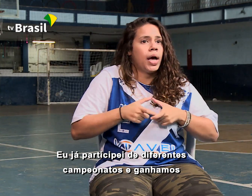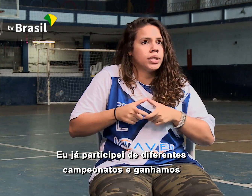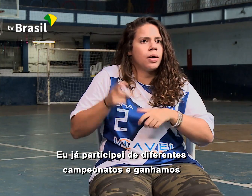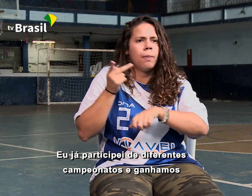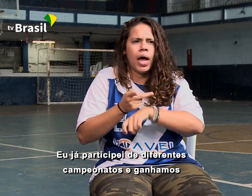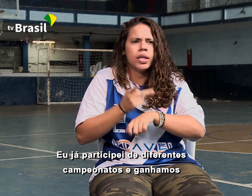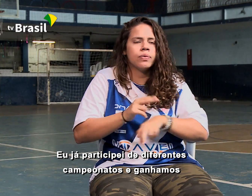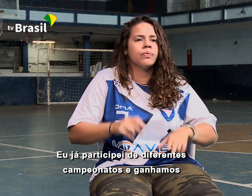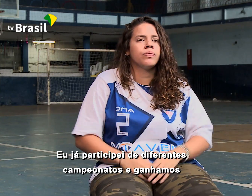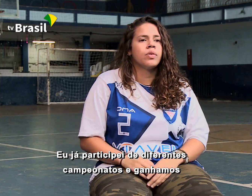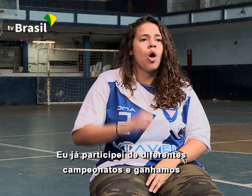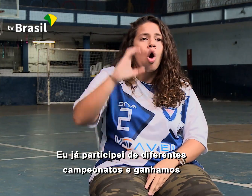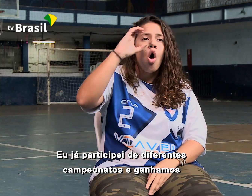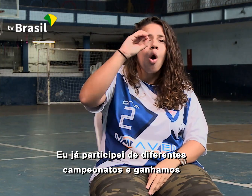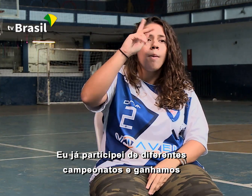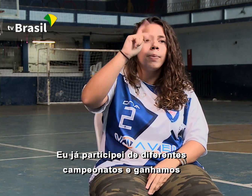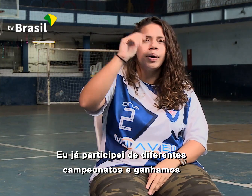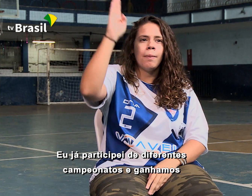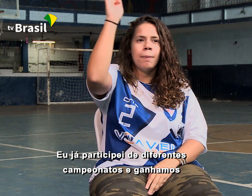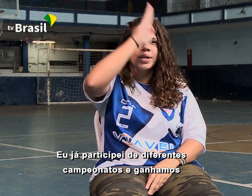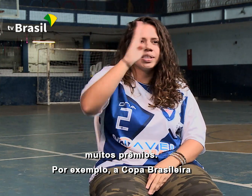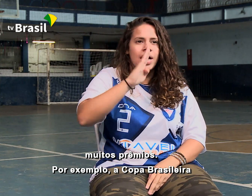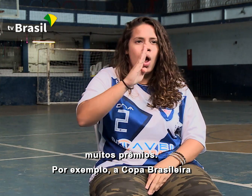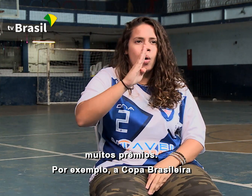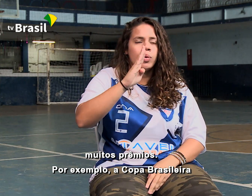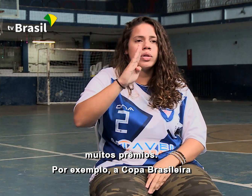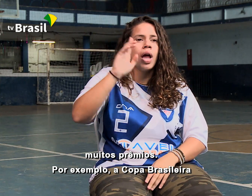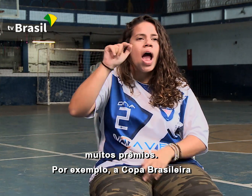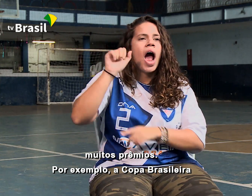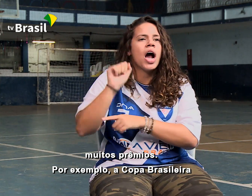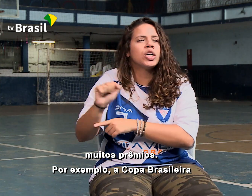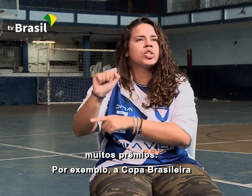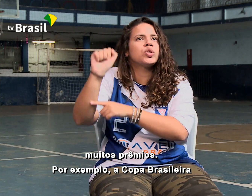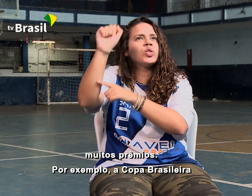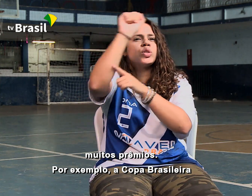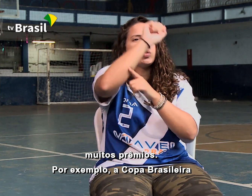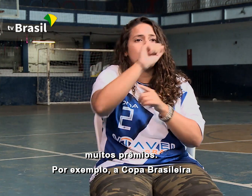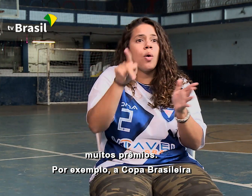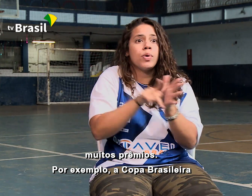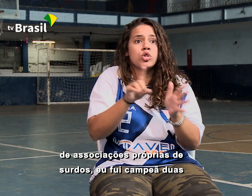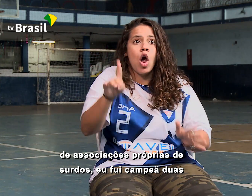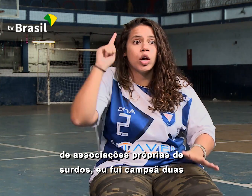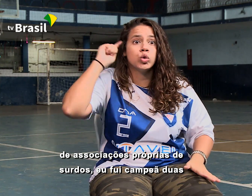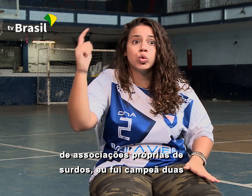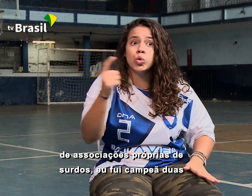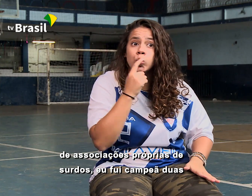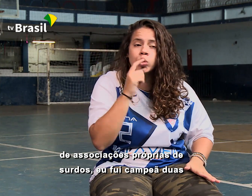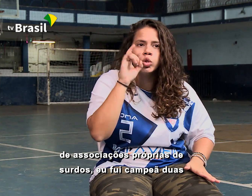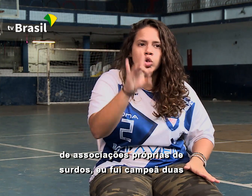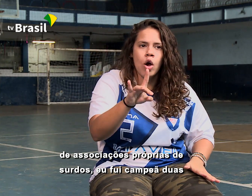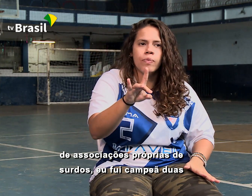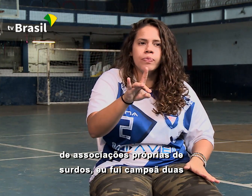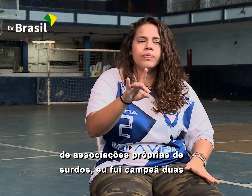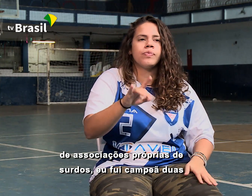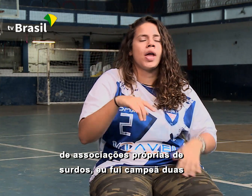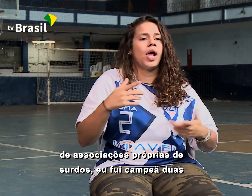diferentes campeonatos e ganhamos muitos prêmios. Por exemplo, a Copa Brasileira de Associações Próprias de Surdos.